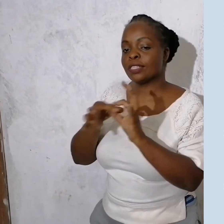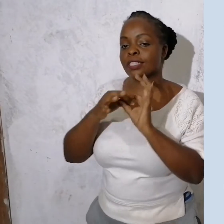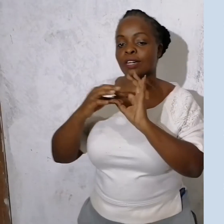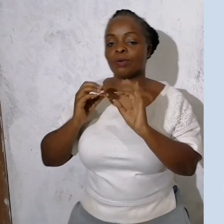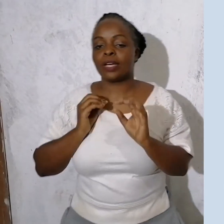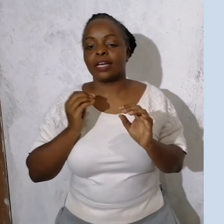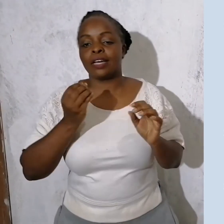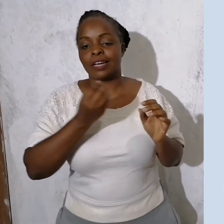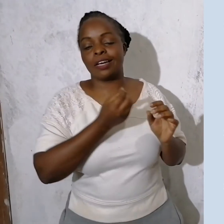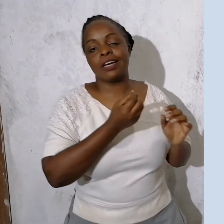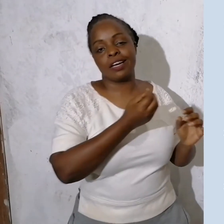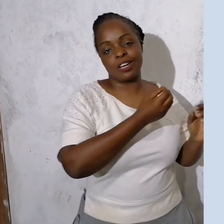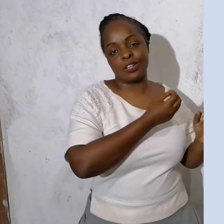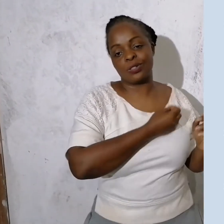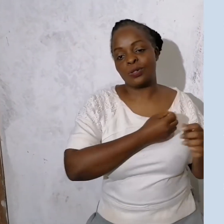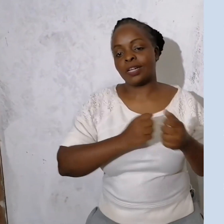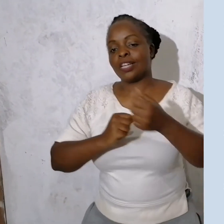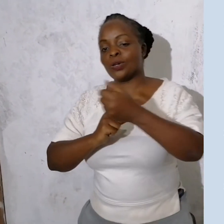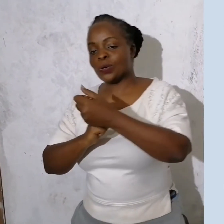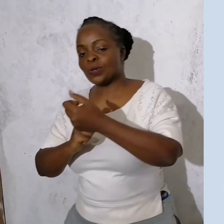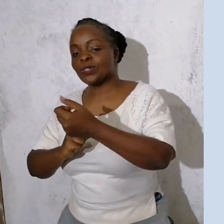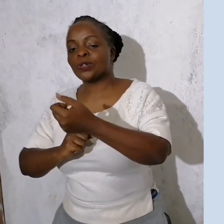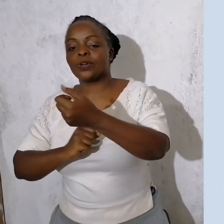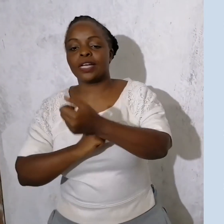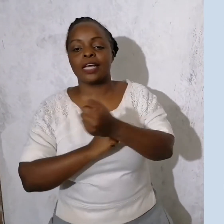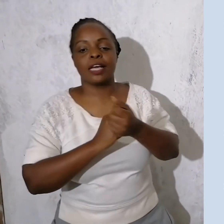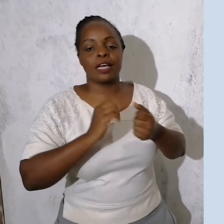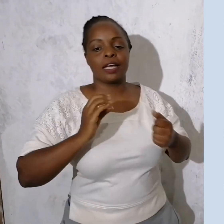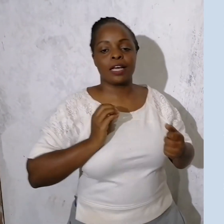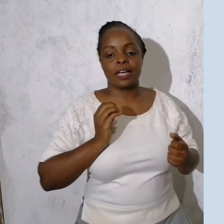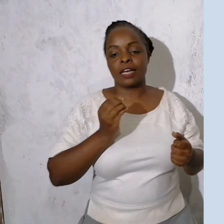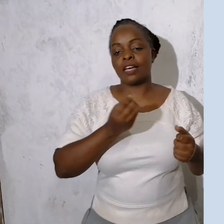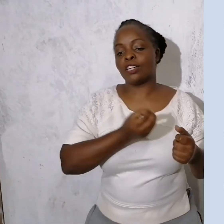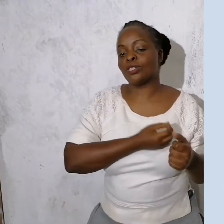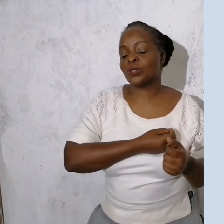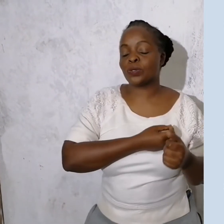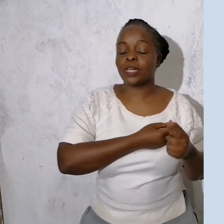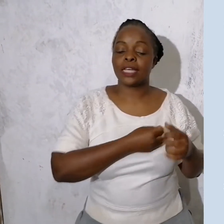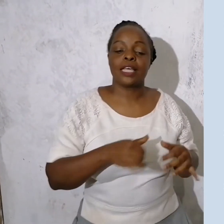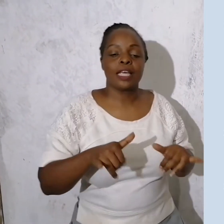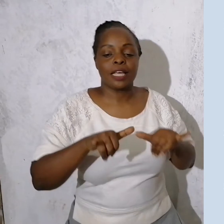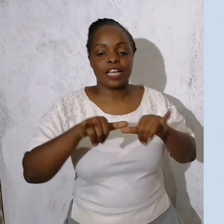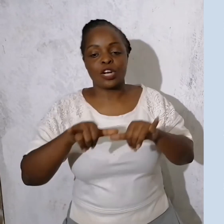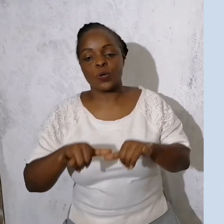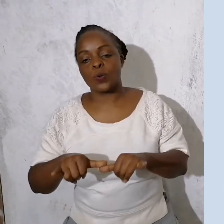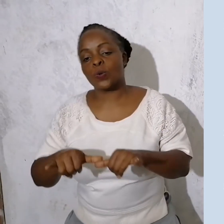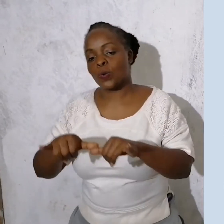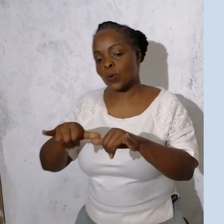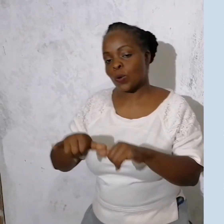Umoja wetu, hibuzo yetu, Idu,